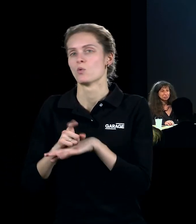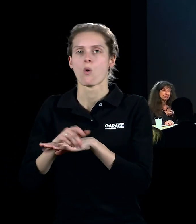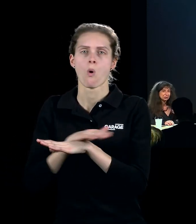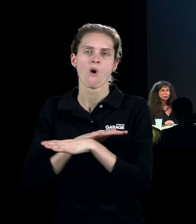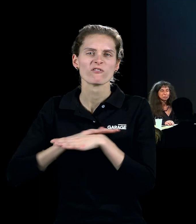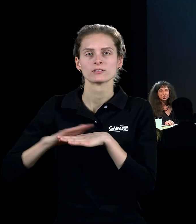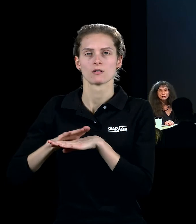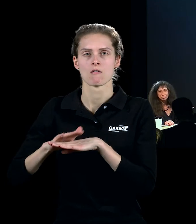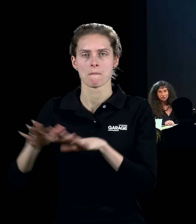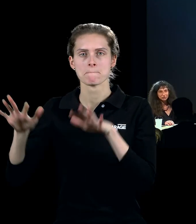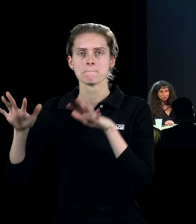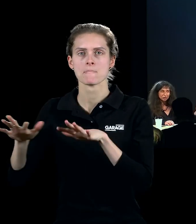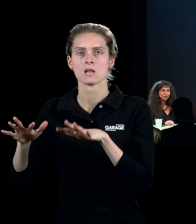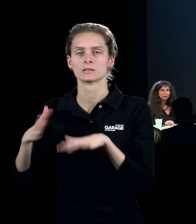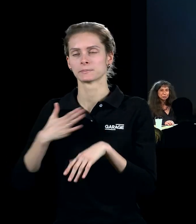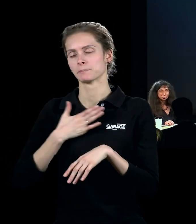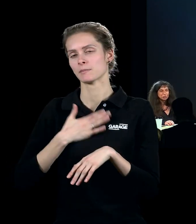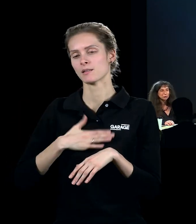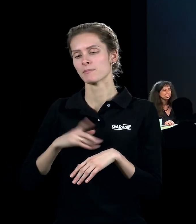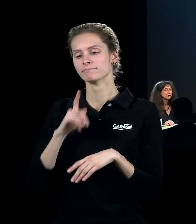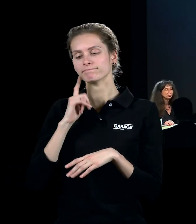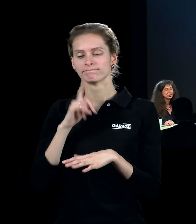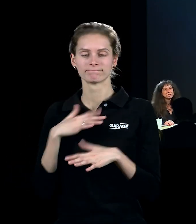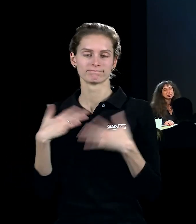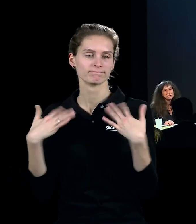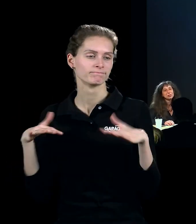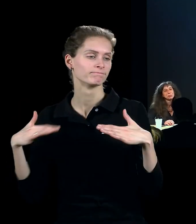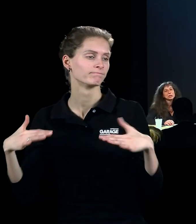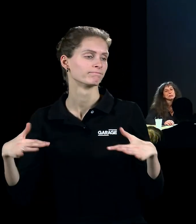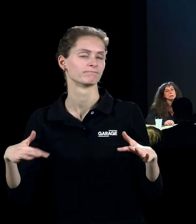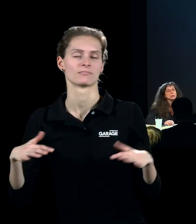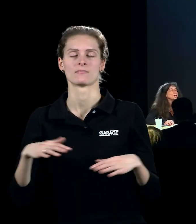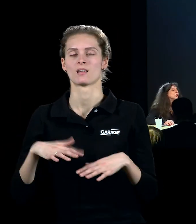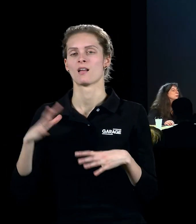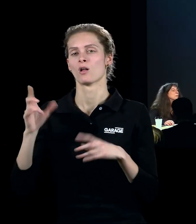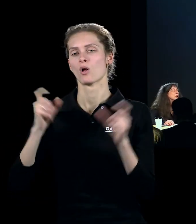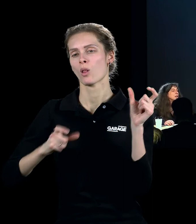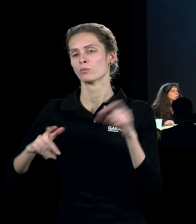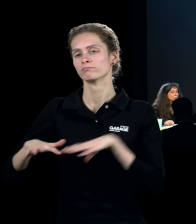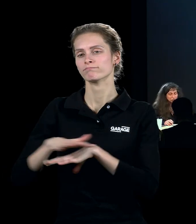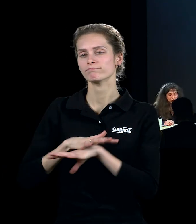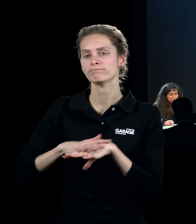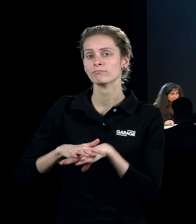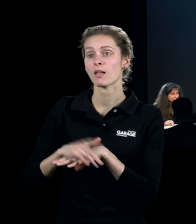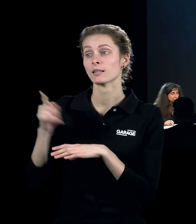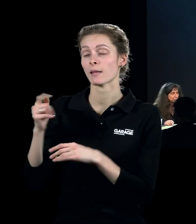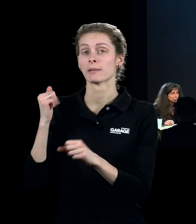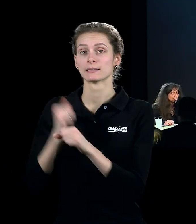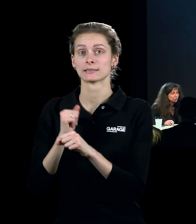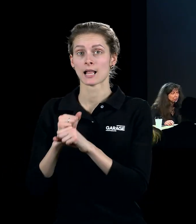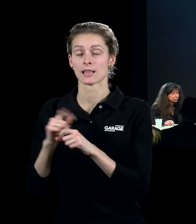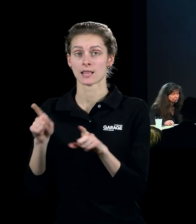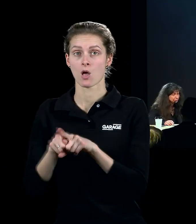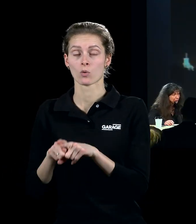стороны, это достаточно приятное место с газонами и прогулками, с массовыми гуляниями. Вот он делает этот самый